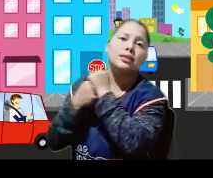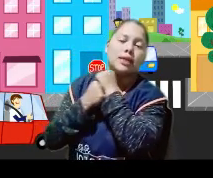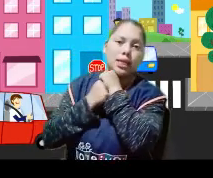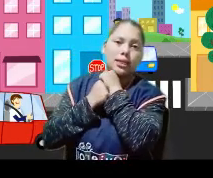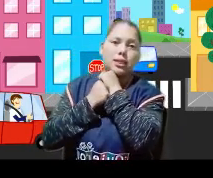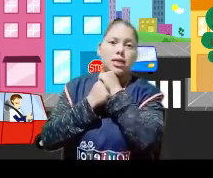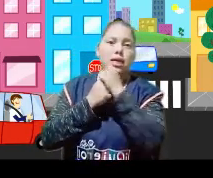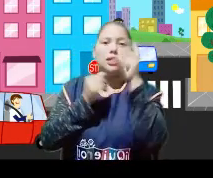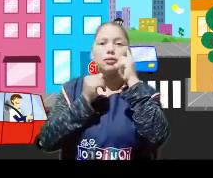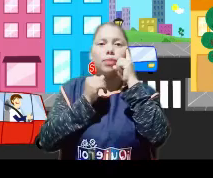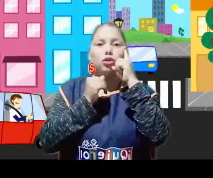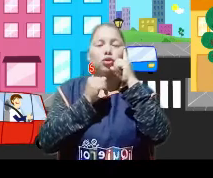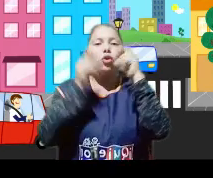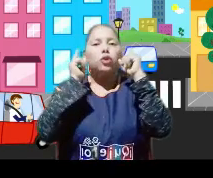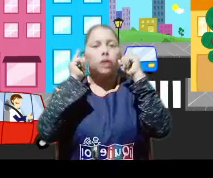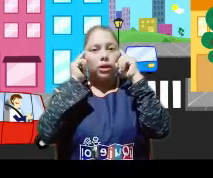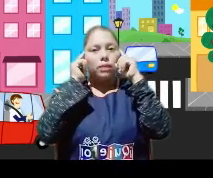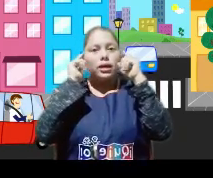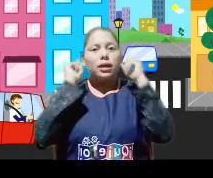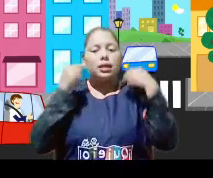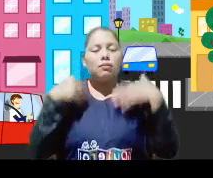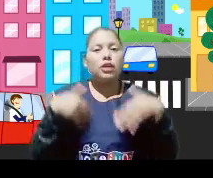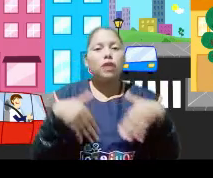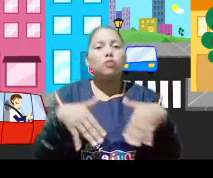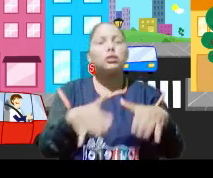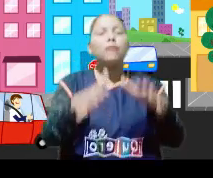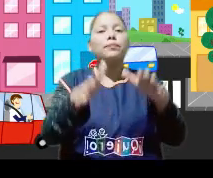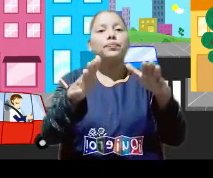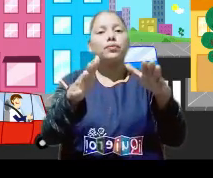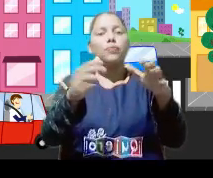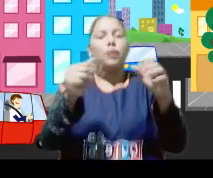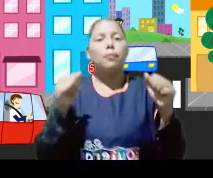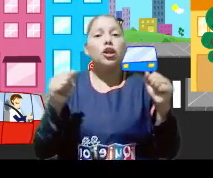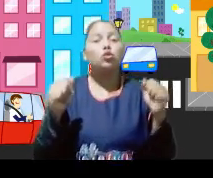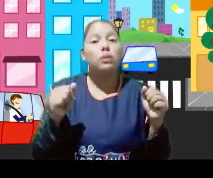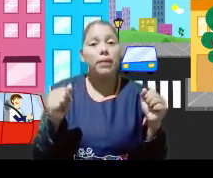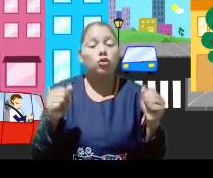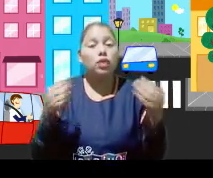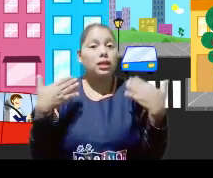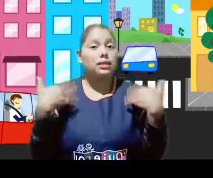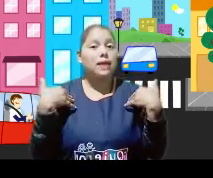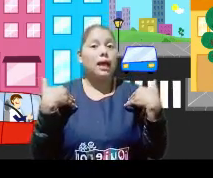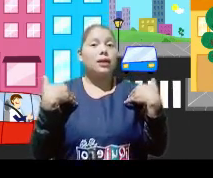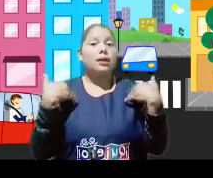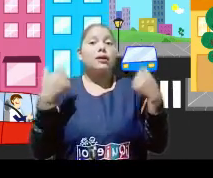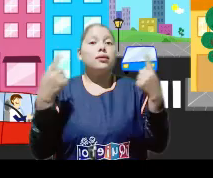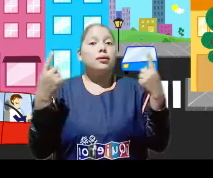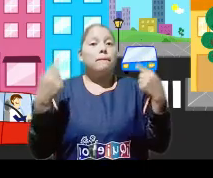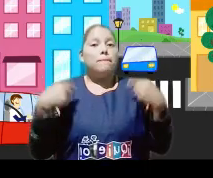por las esquinas. Y, sobre todo, recuerden bien que debemos de cruzar por el cruce peatonal que está